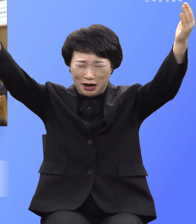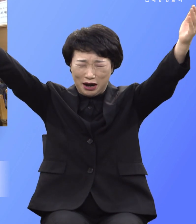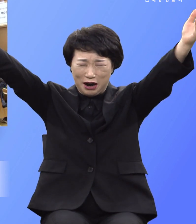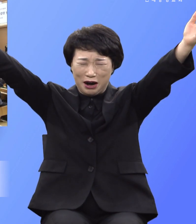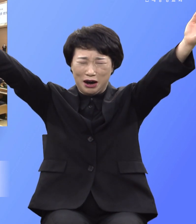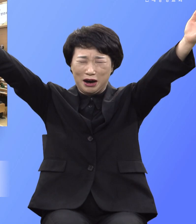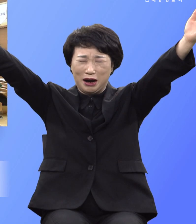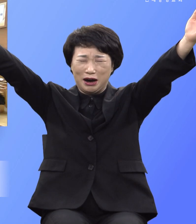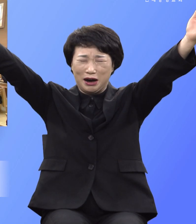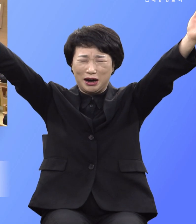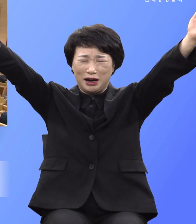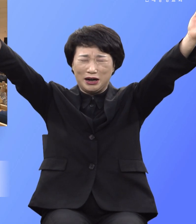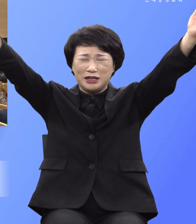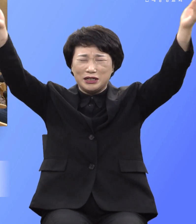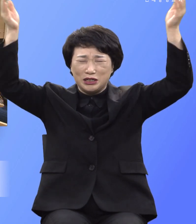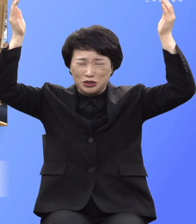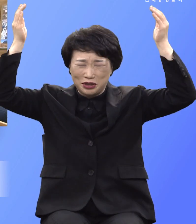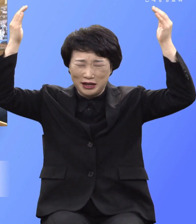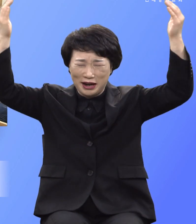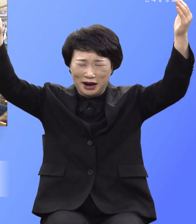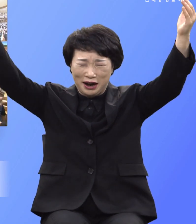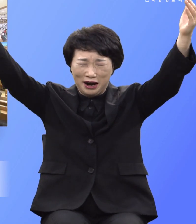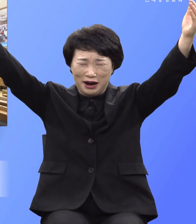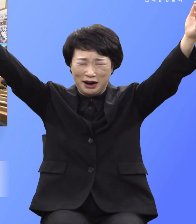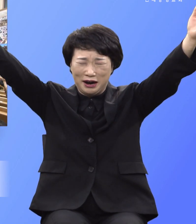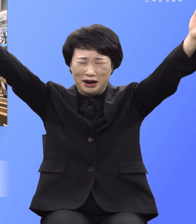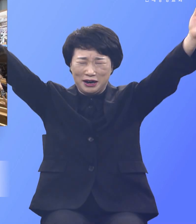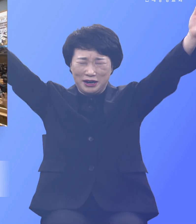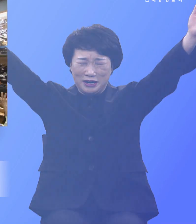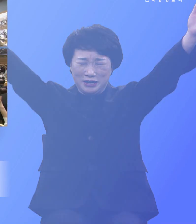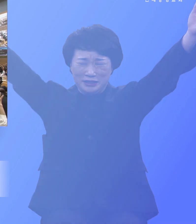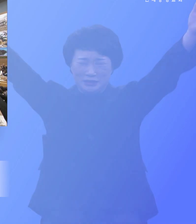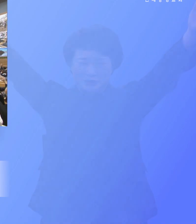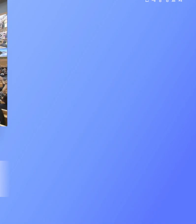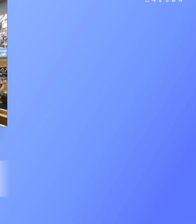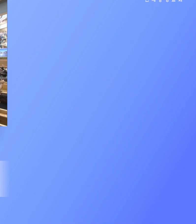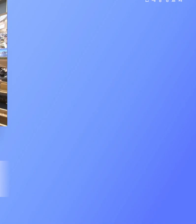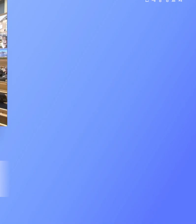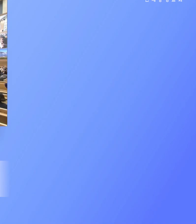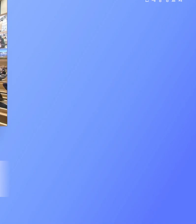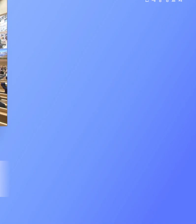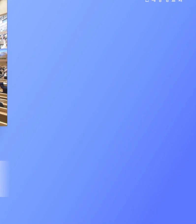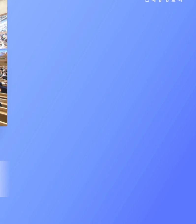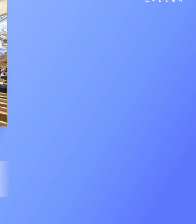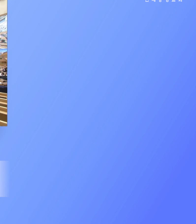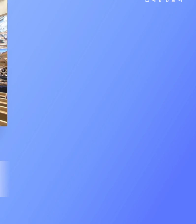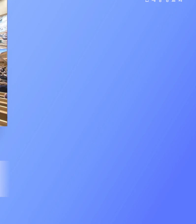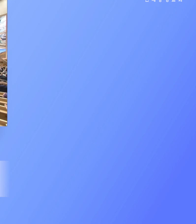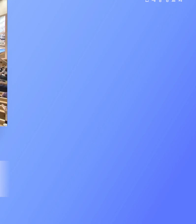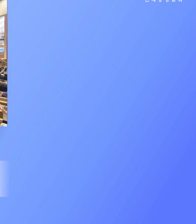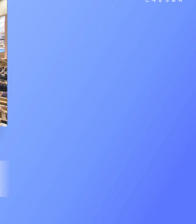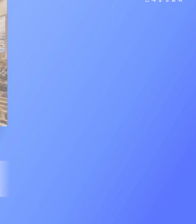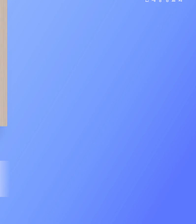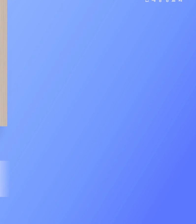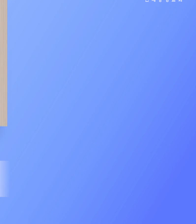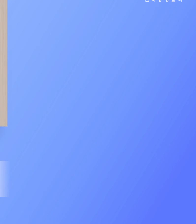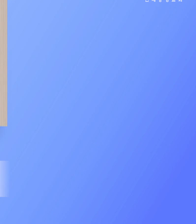주여 주여 주여 죄로 지고 영원한 사망